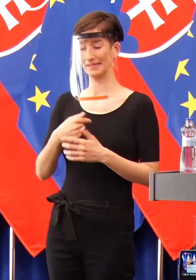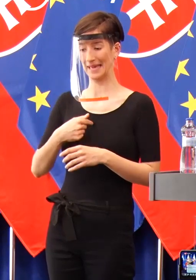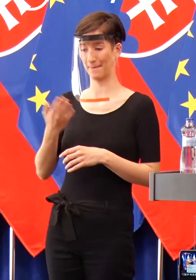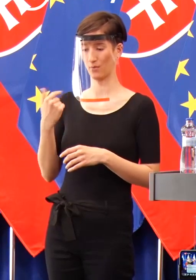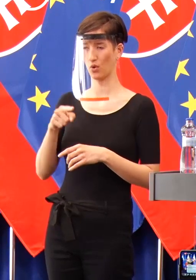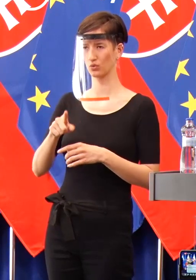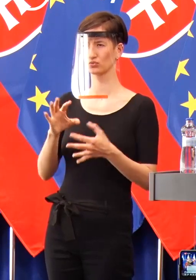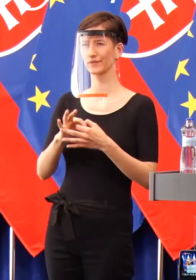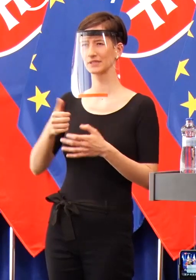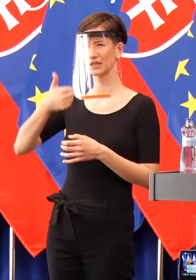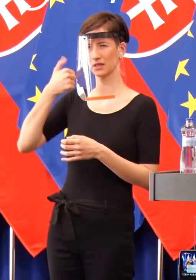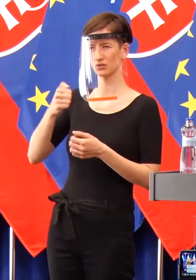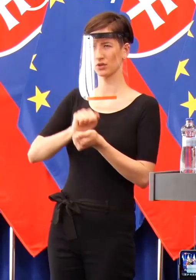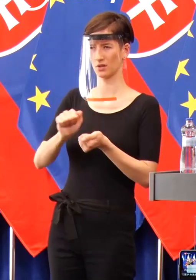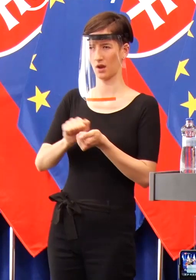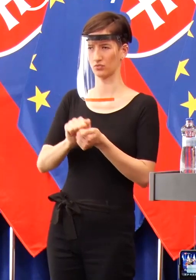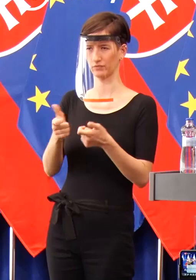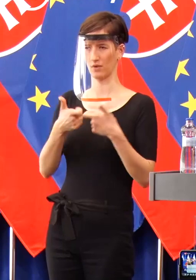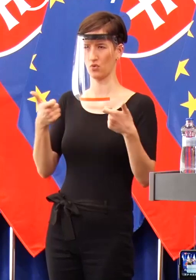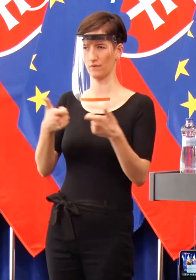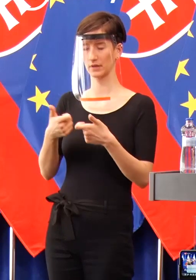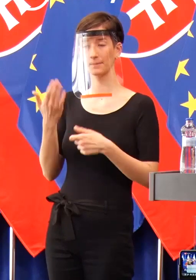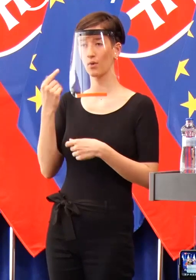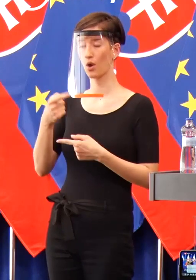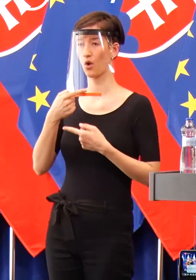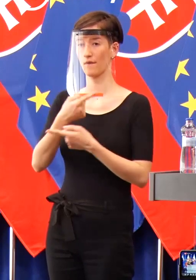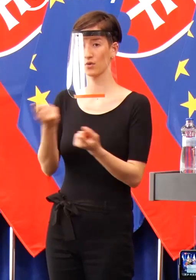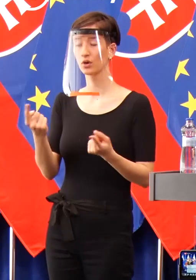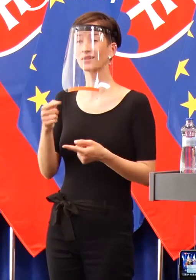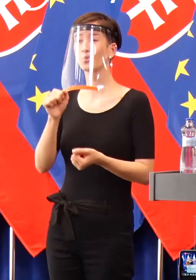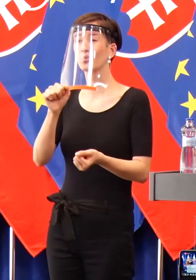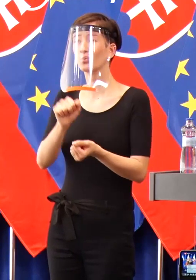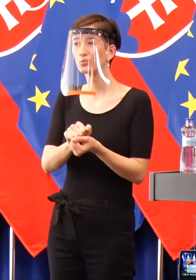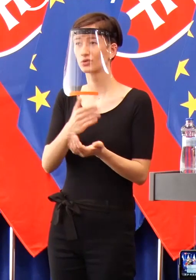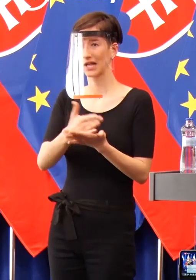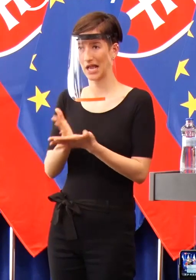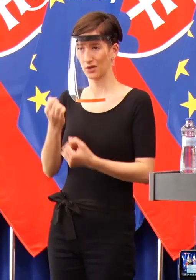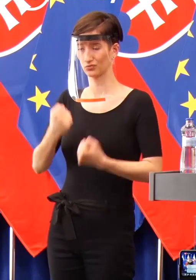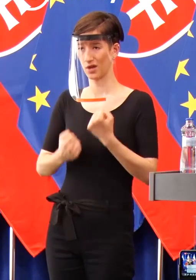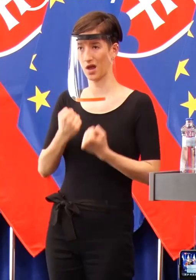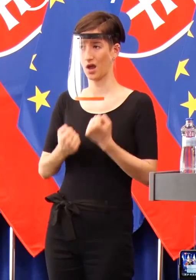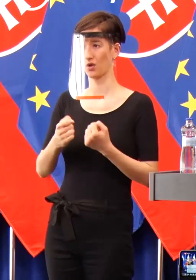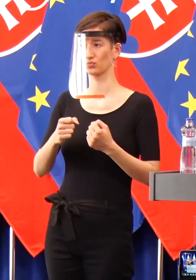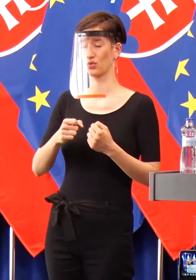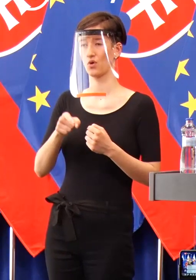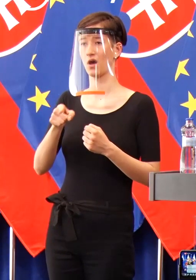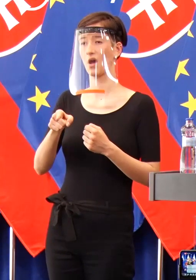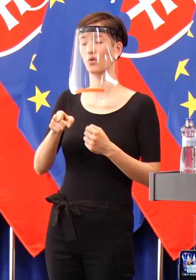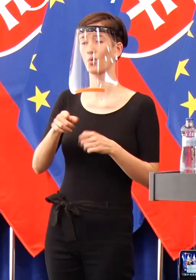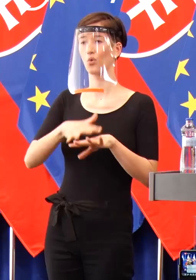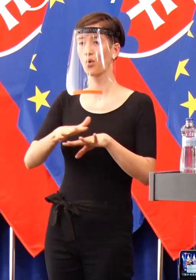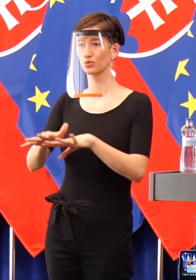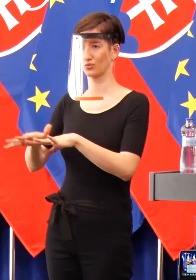strihnúť z tlačovky, som hovoril, že určite sa nestihne zastaviť každé auto a námatkovo sa bude kontrolovať.